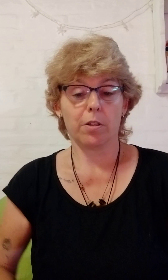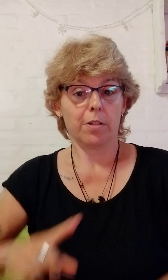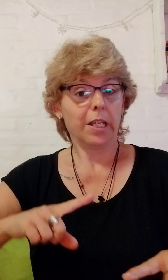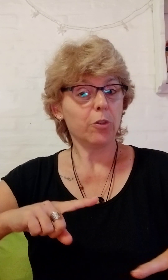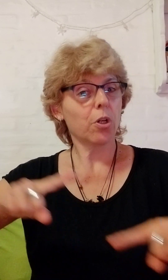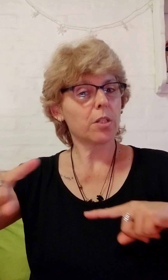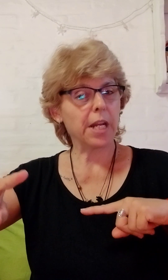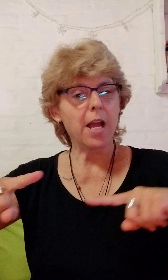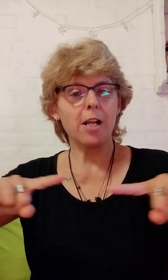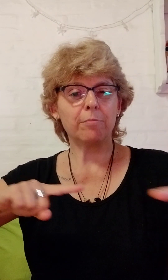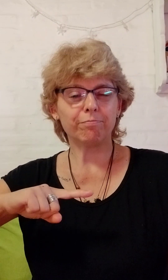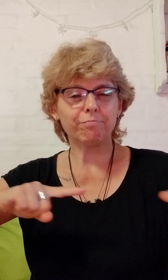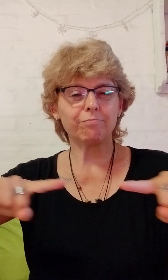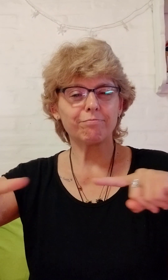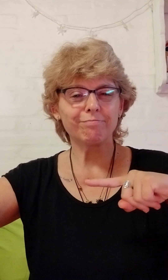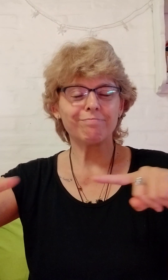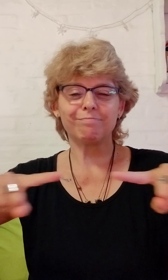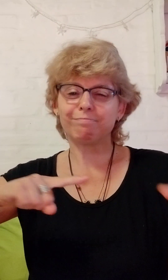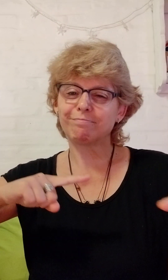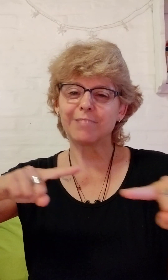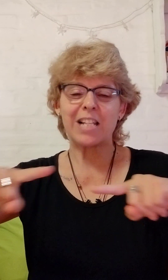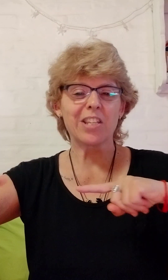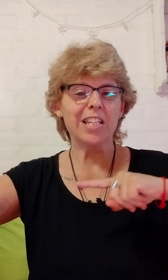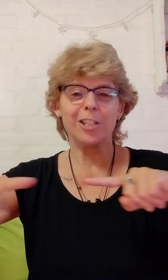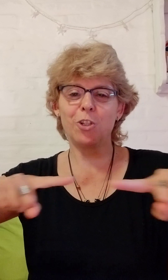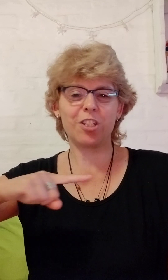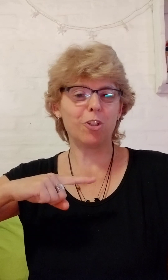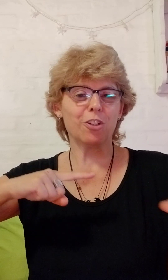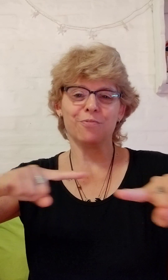¿Esto qué será? La seña te lo dice todo.